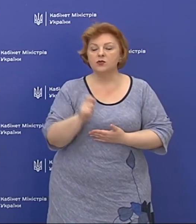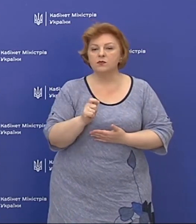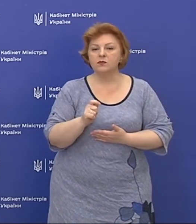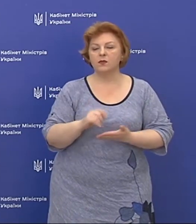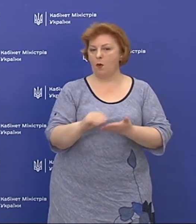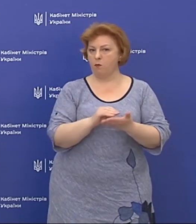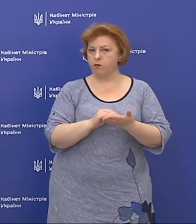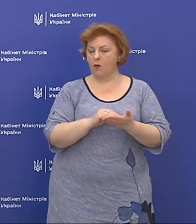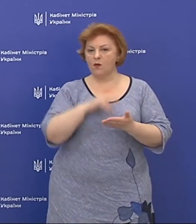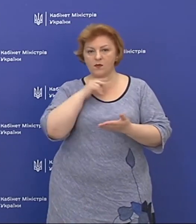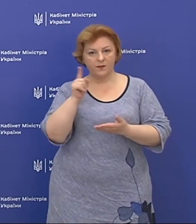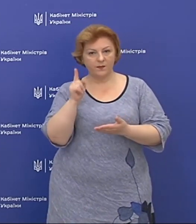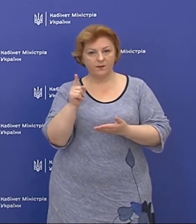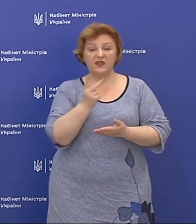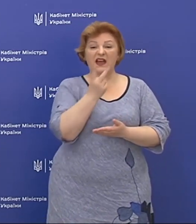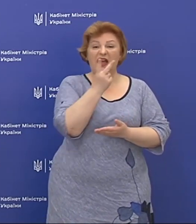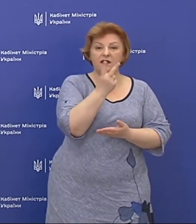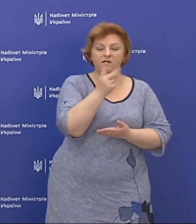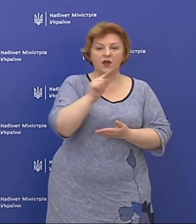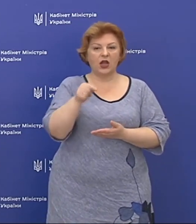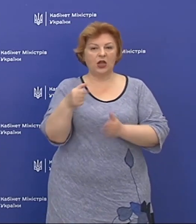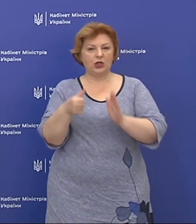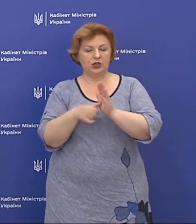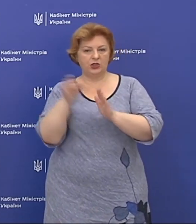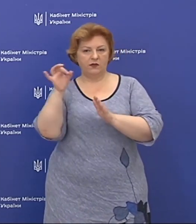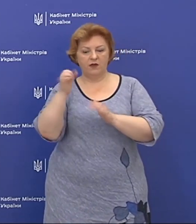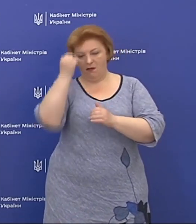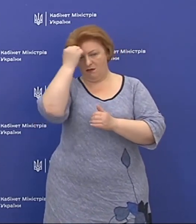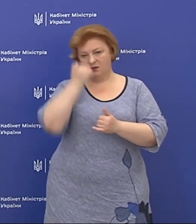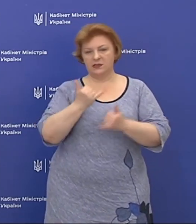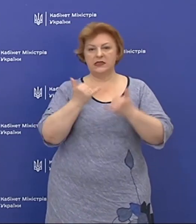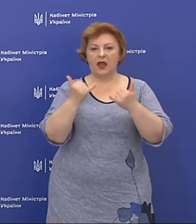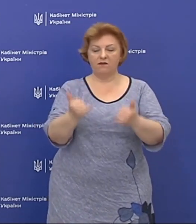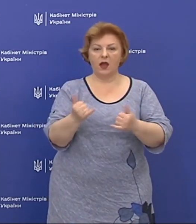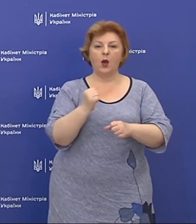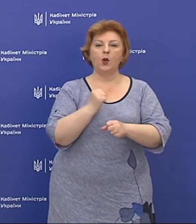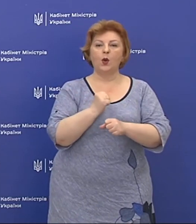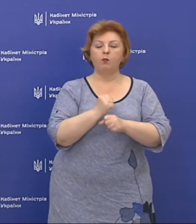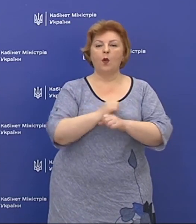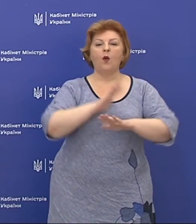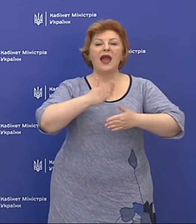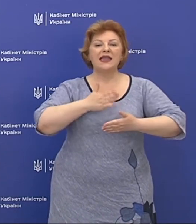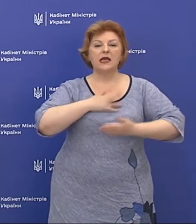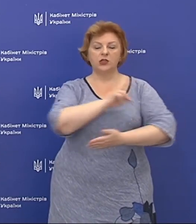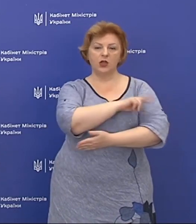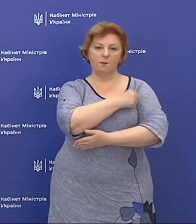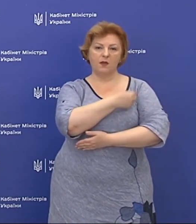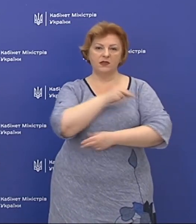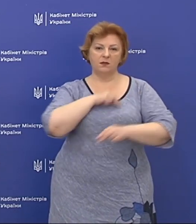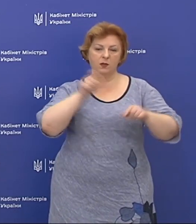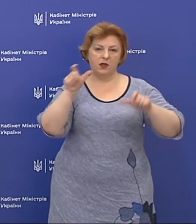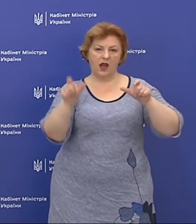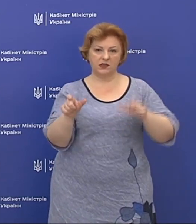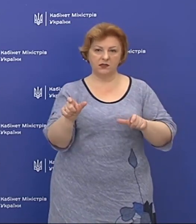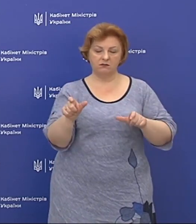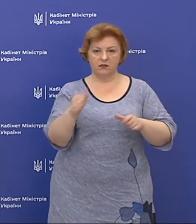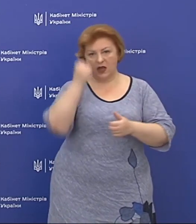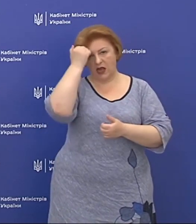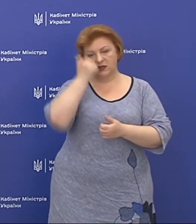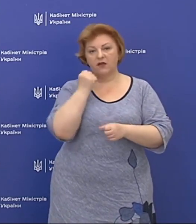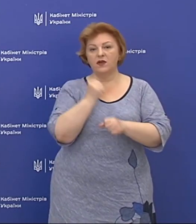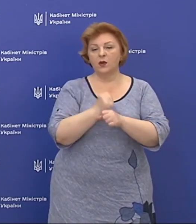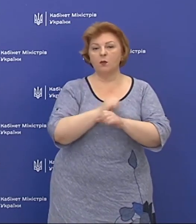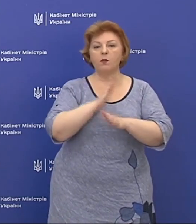ще раз повторюю, 2,6%. Це все завдяки роботи наших медичних працівників, завдяки